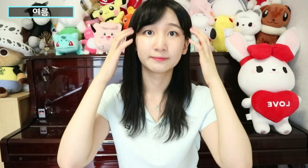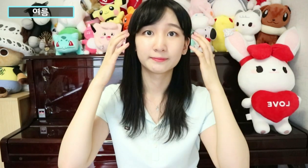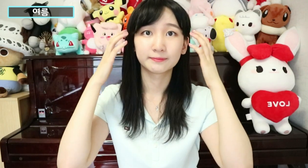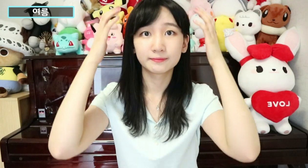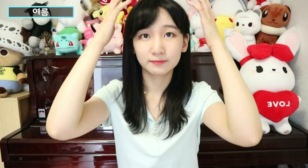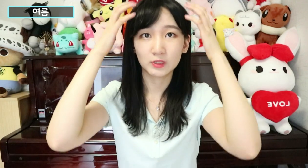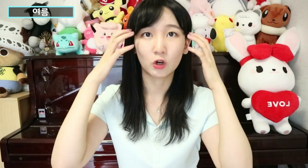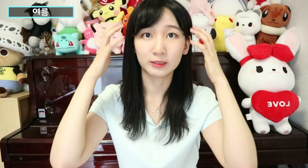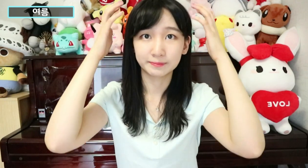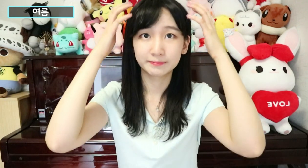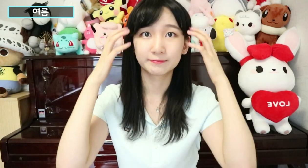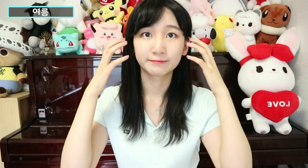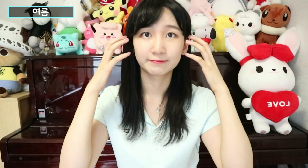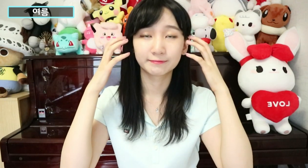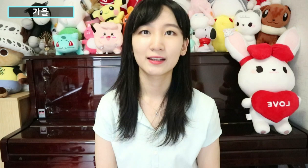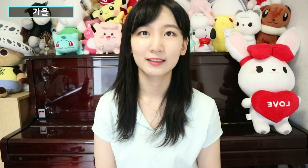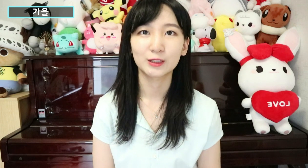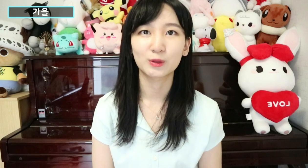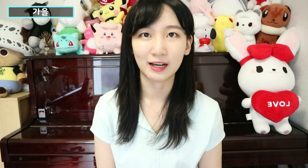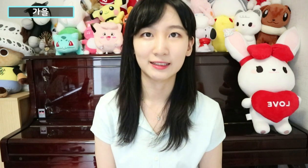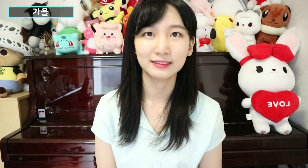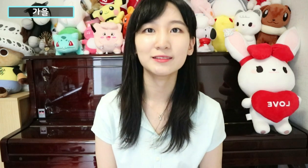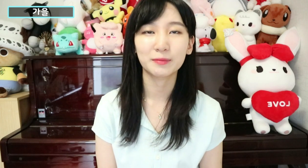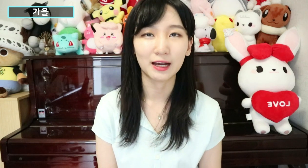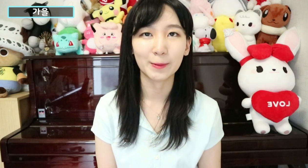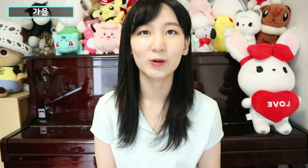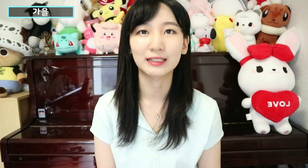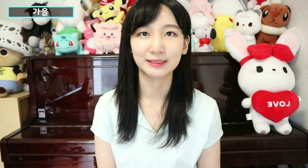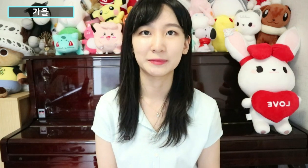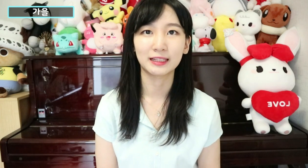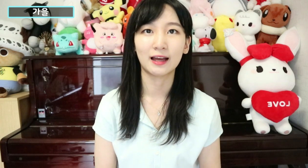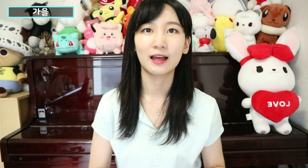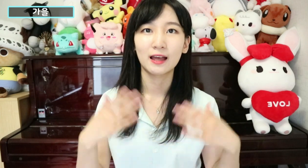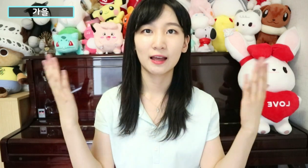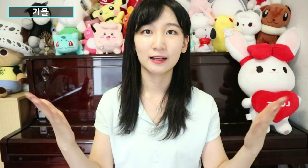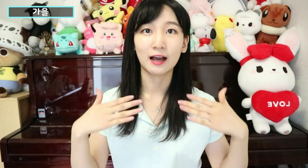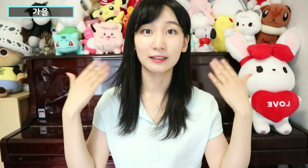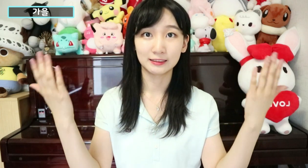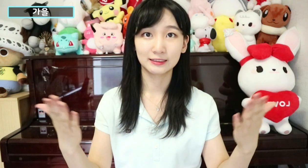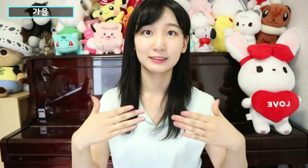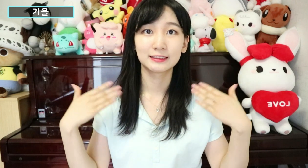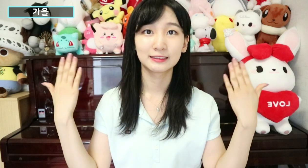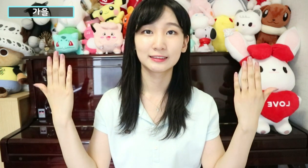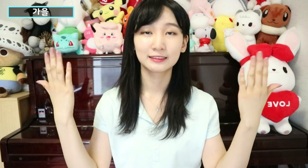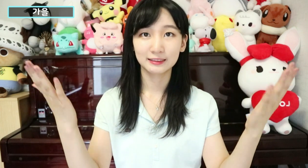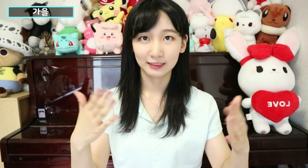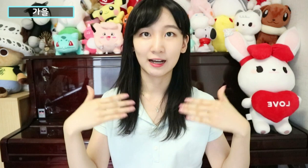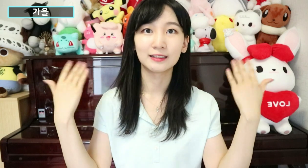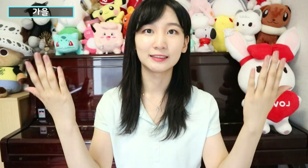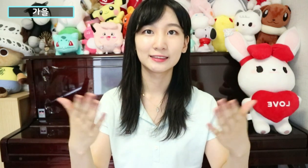여름. 그리고 가을은 바람과 같습니다. 가을, 가을.